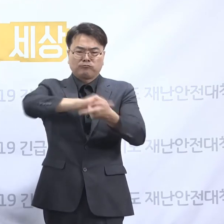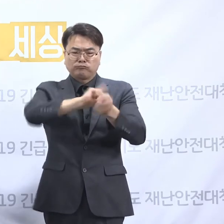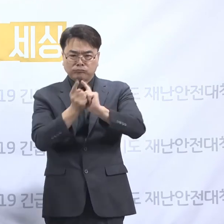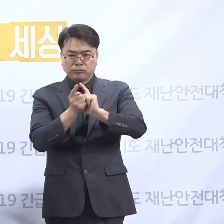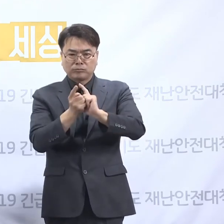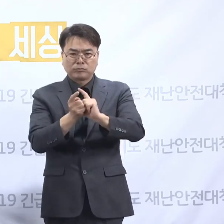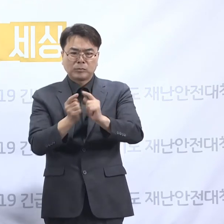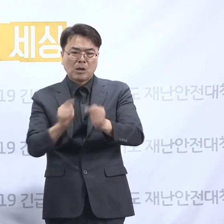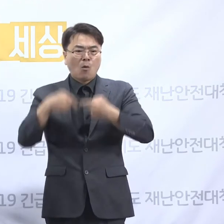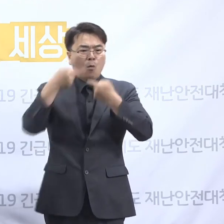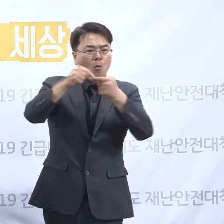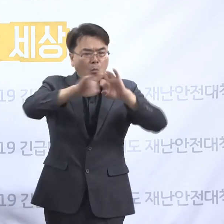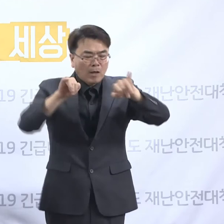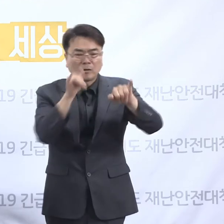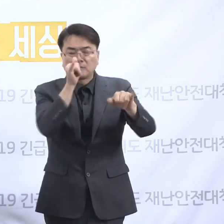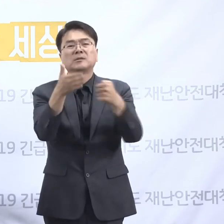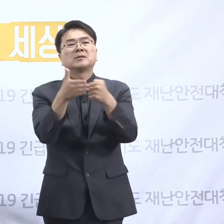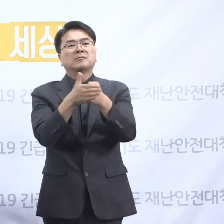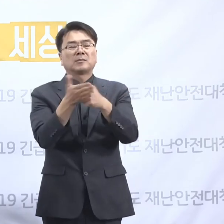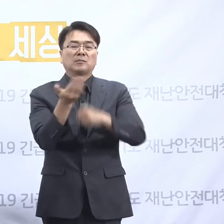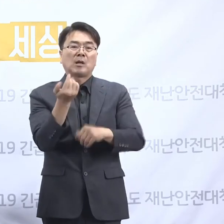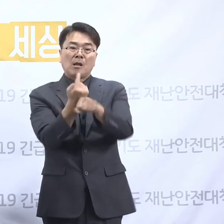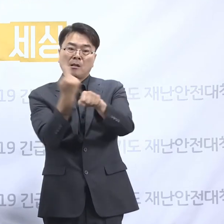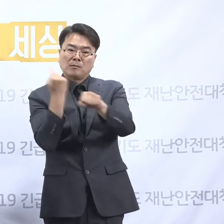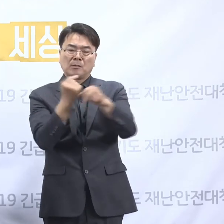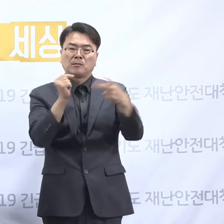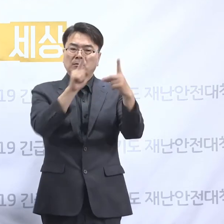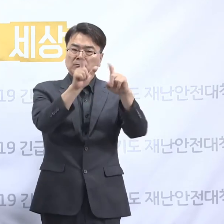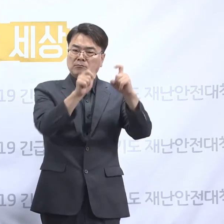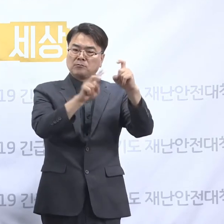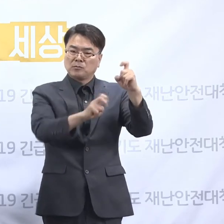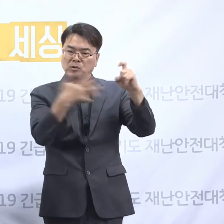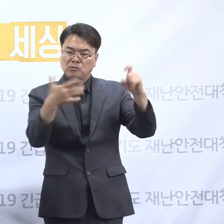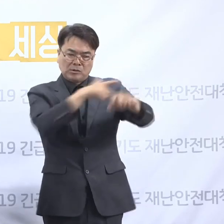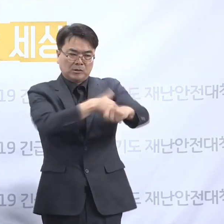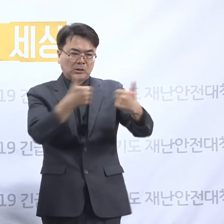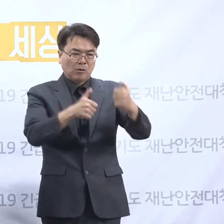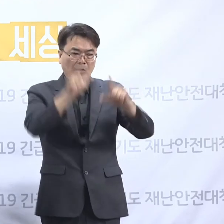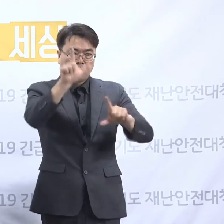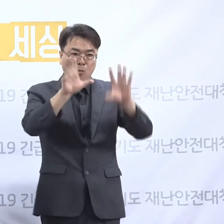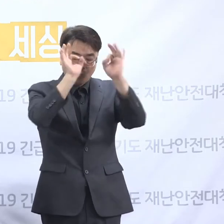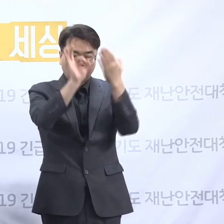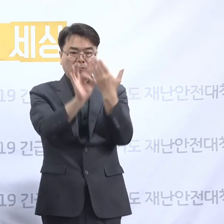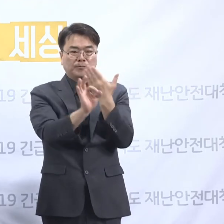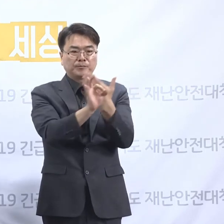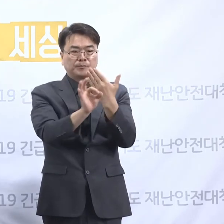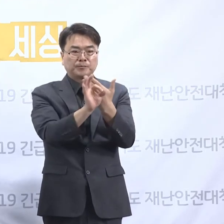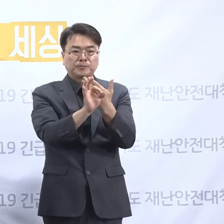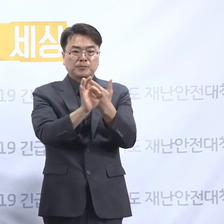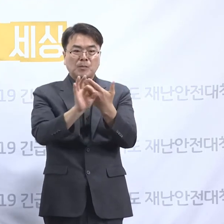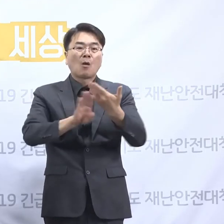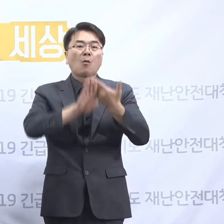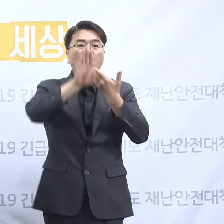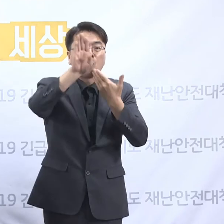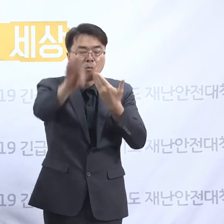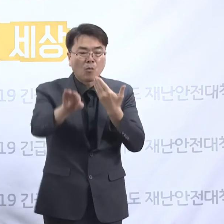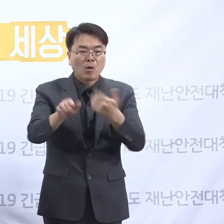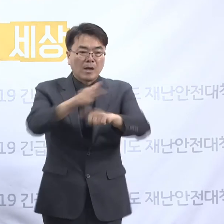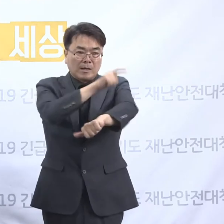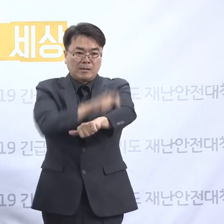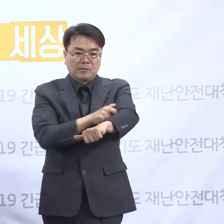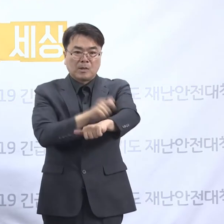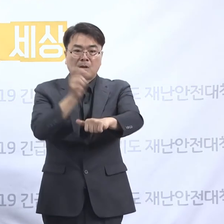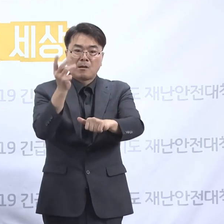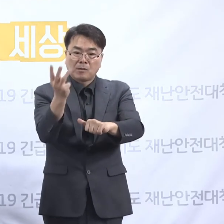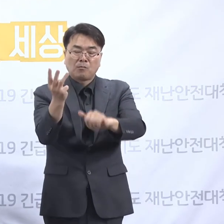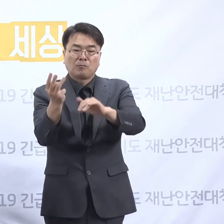극단적인 경우는 2019년 11월, 작년 11월 29일에 있었던 이사회인데 여기서는 사회회에서 3인이 선출된 것으로